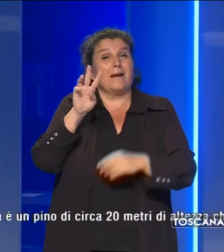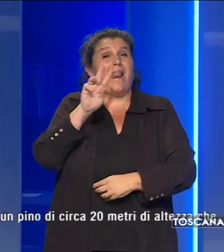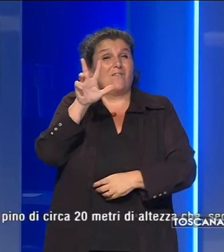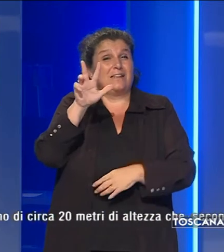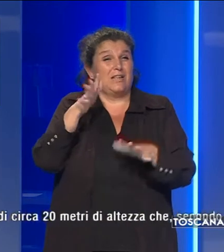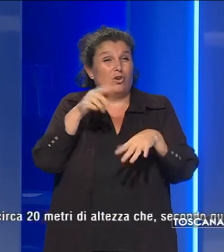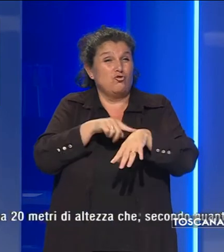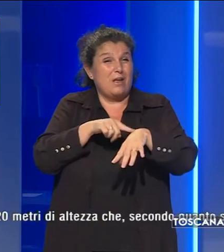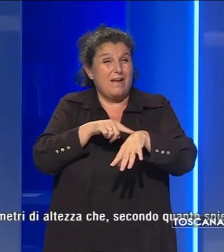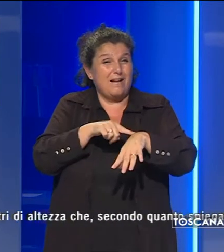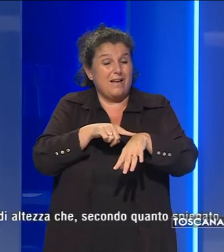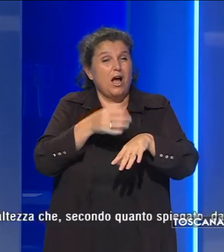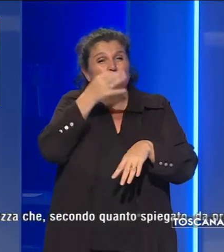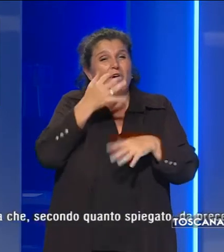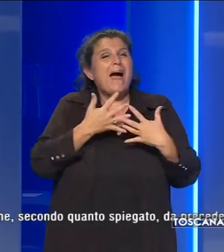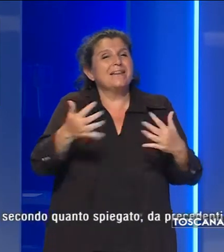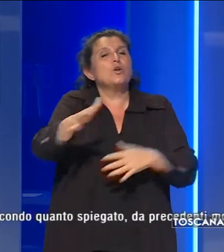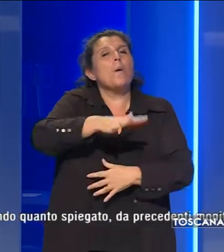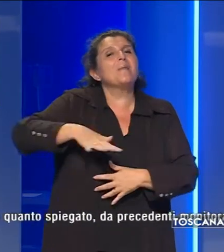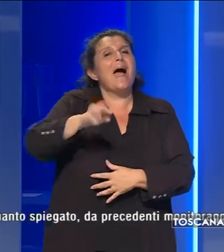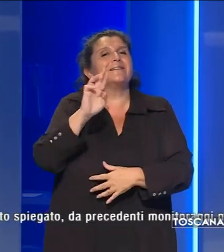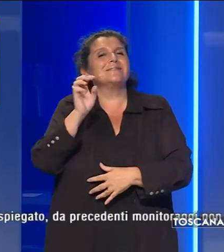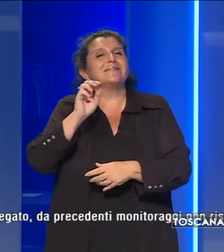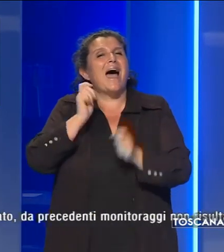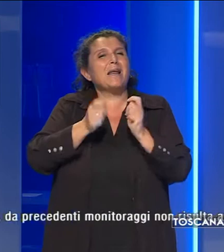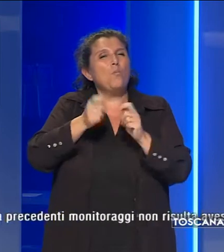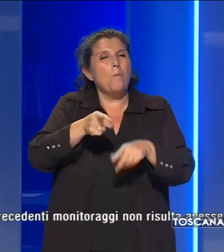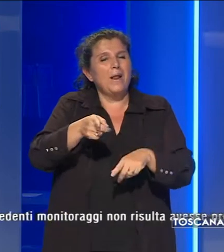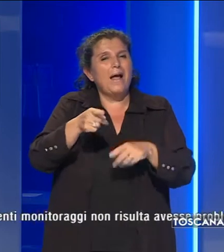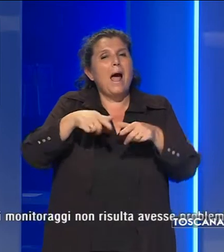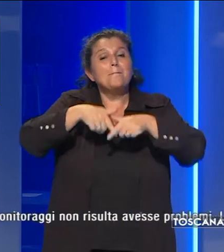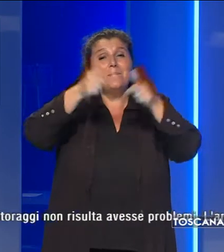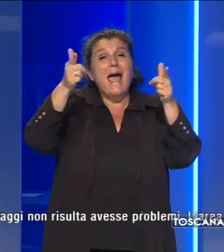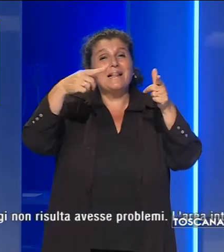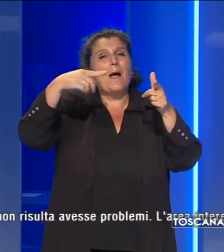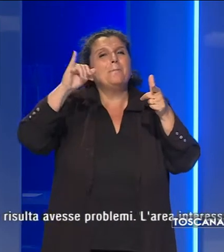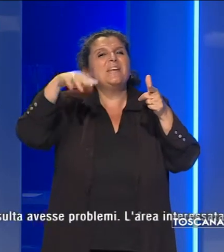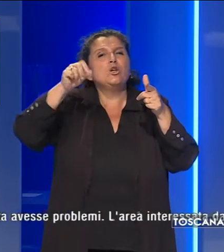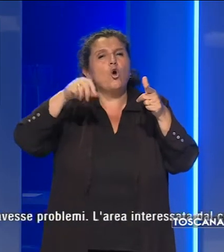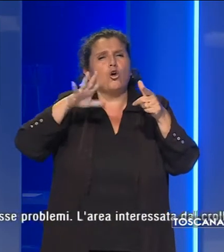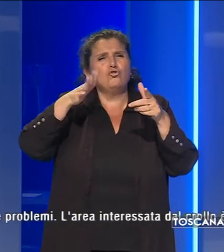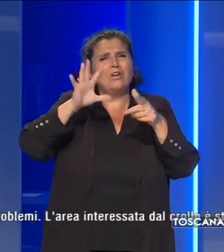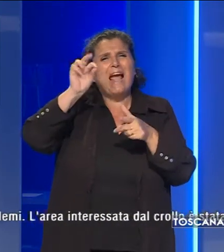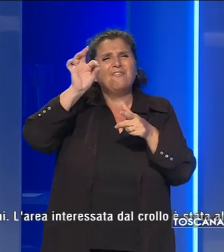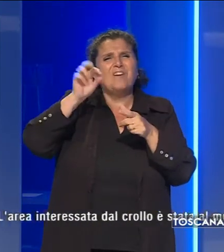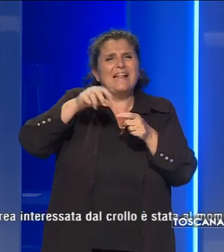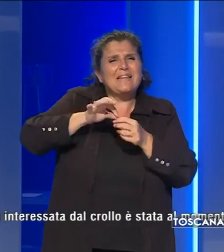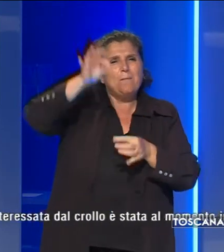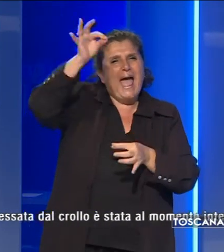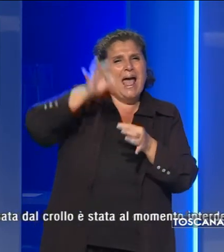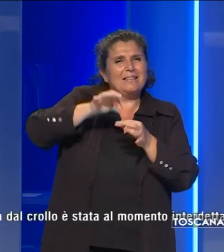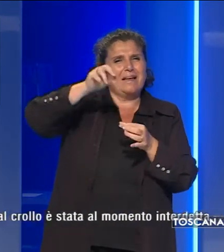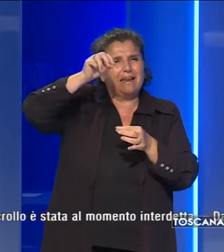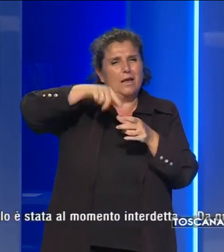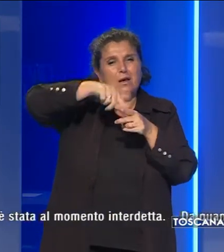nel giardino di Piazza della Repubblica. La pianta crollata è un pino di circa 20 metri di altezza